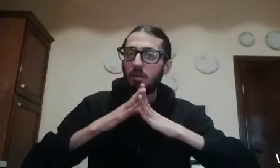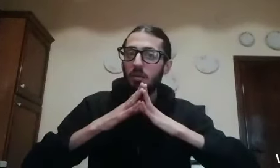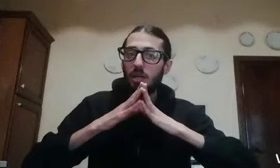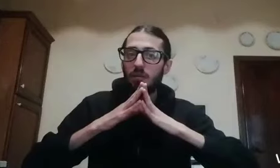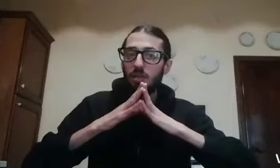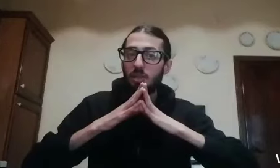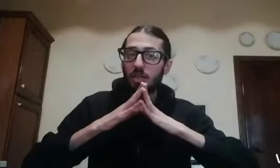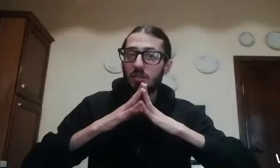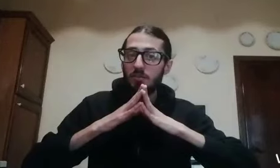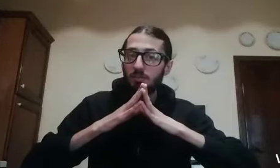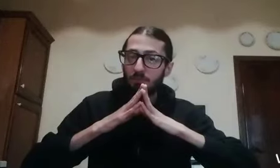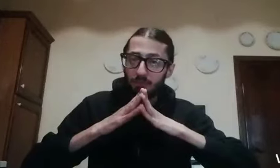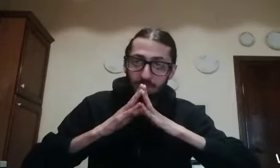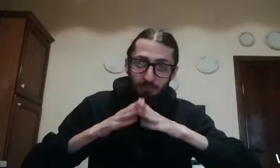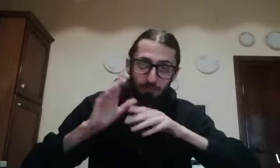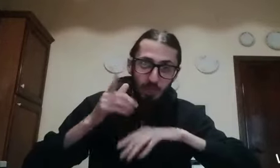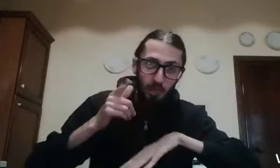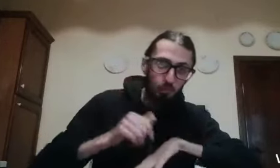arrivederci ragazzi bello a tutti